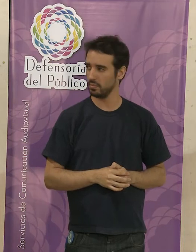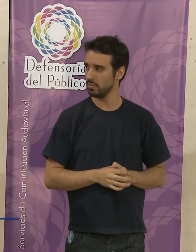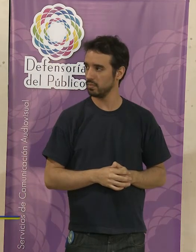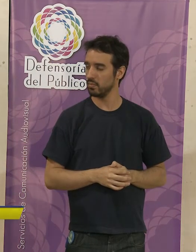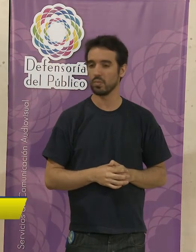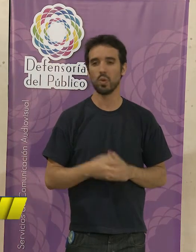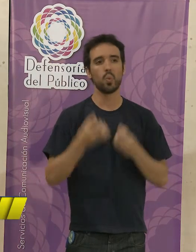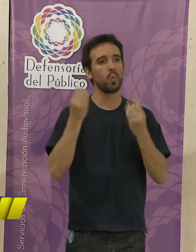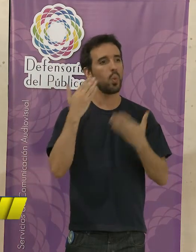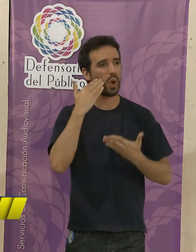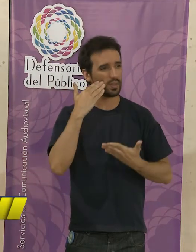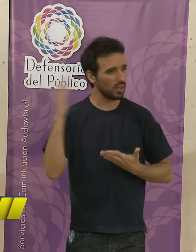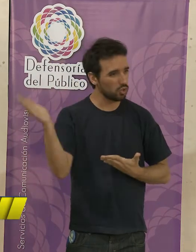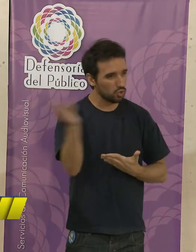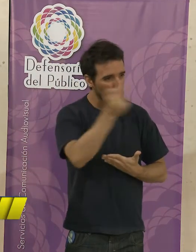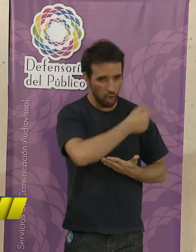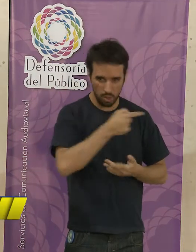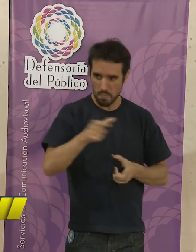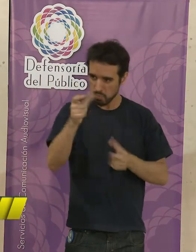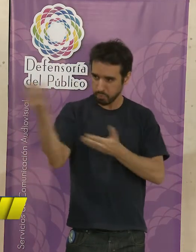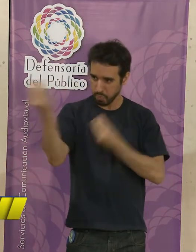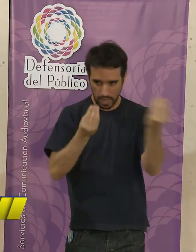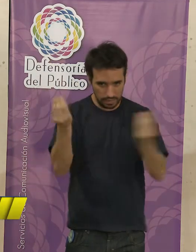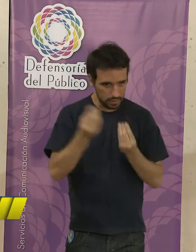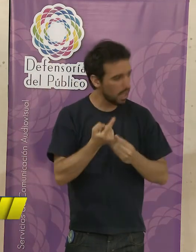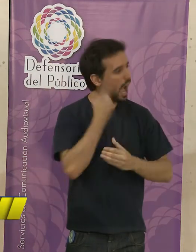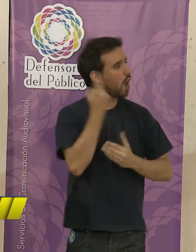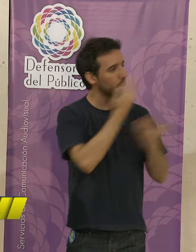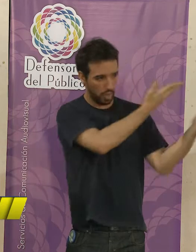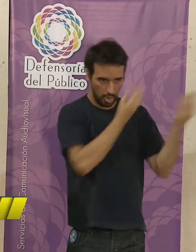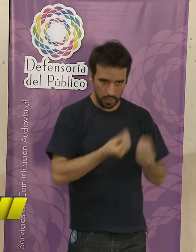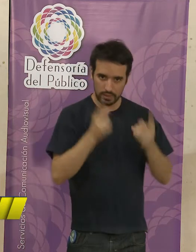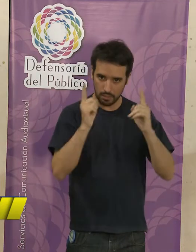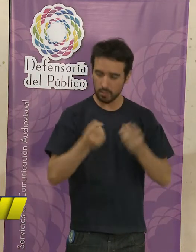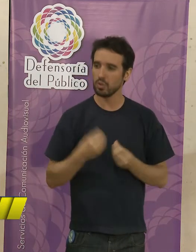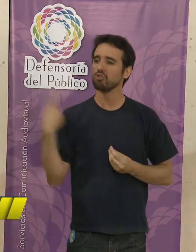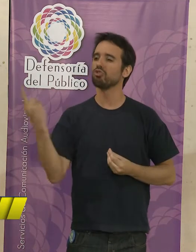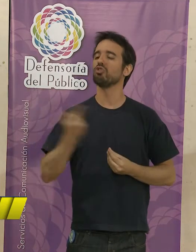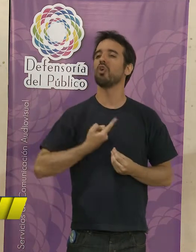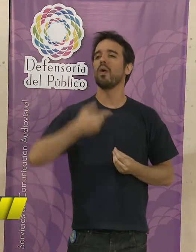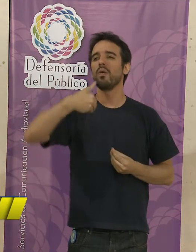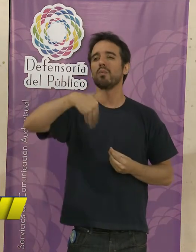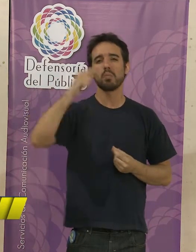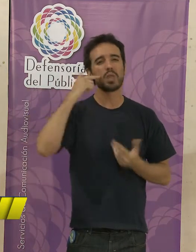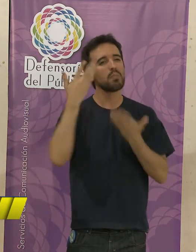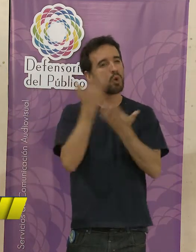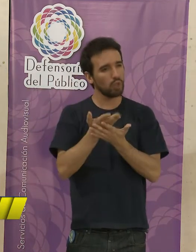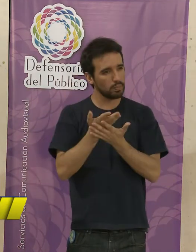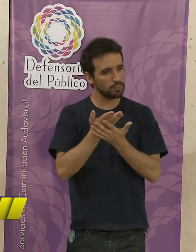Bueno, muy buenas tardes al público presente, a las autoridades presentes. Nosotros vamos a mostrar,